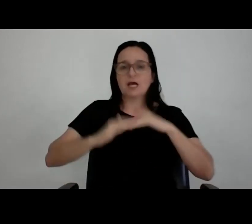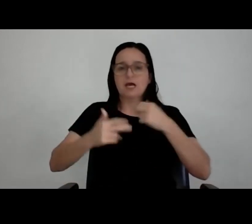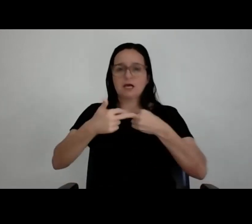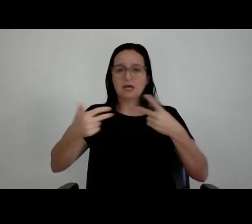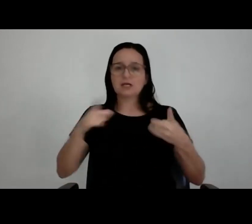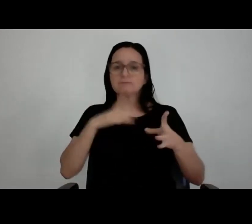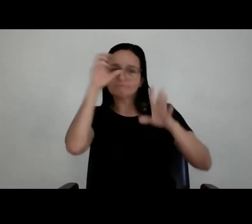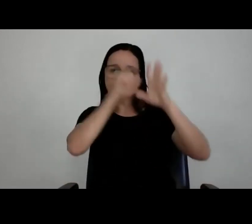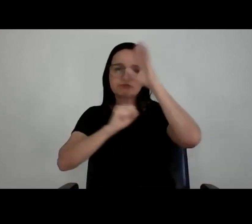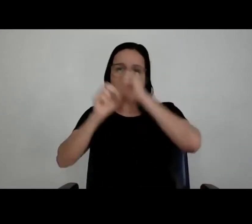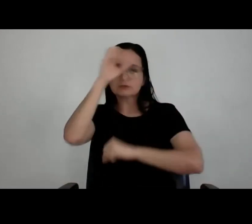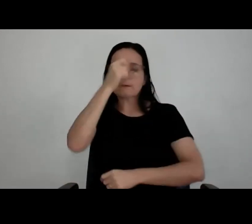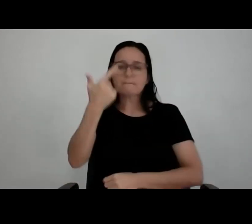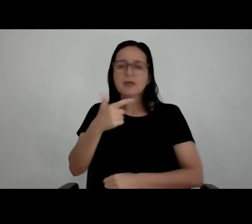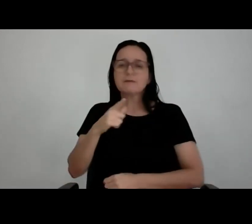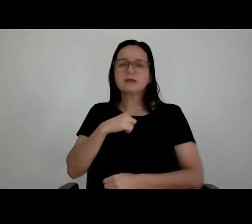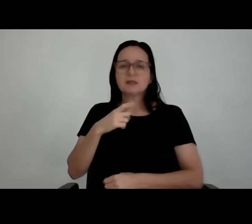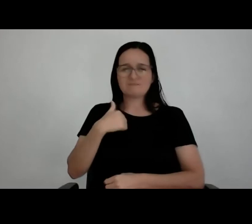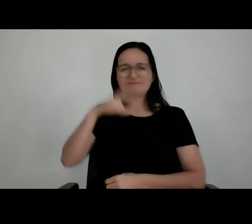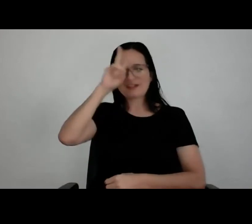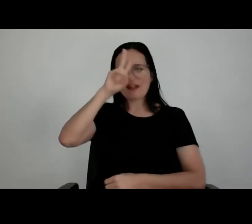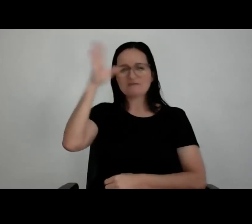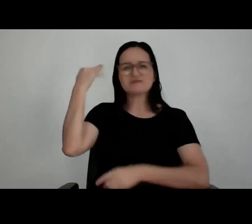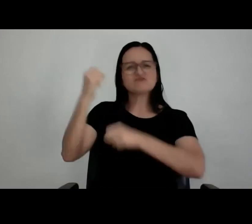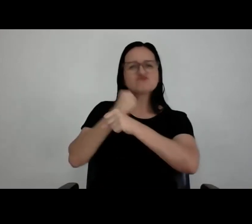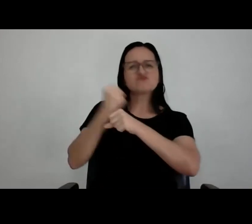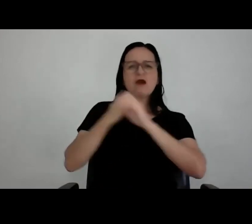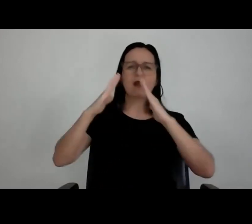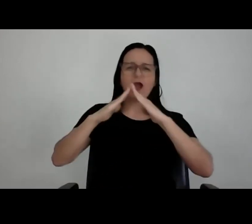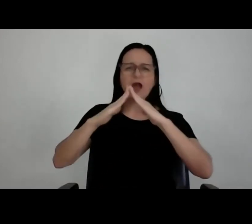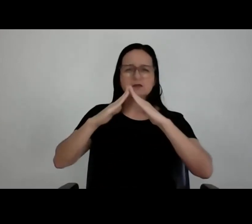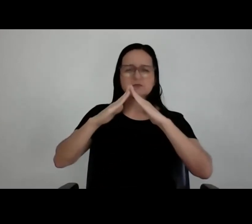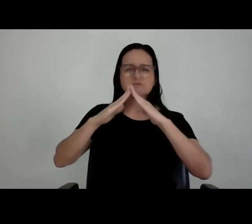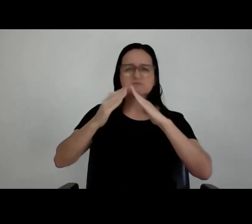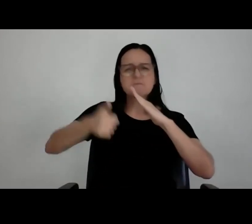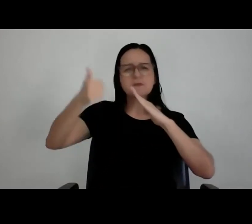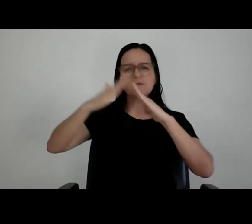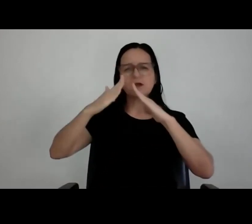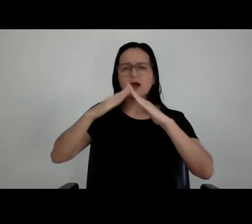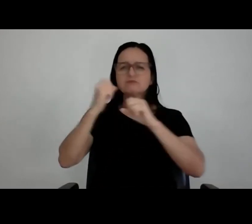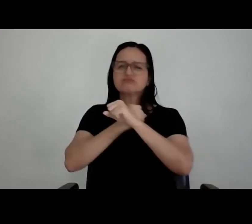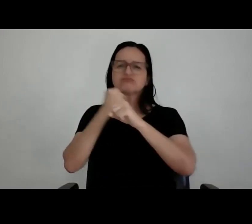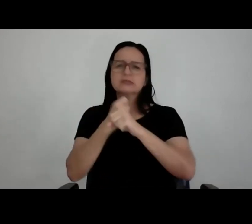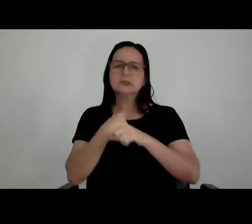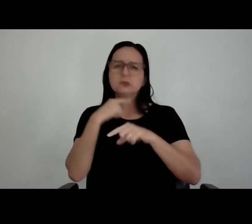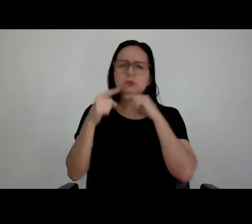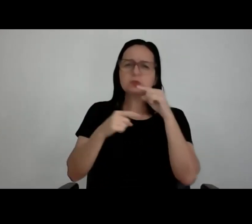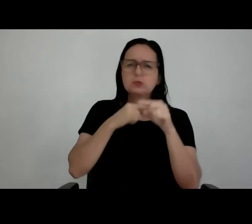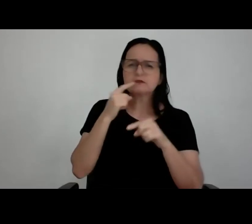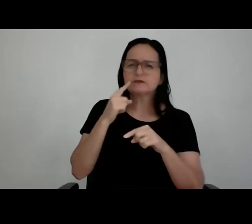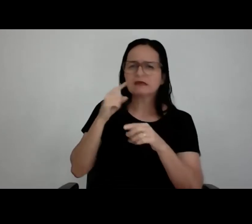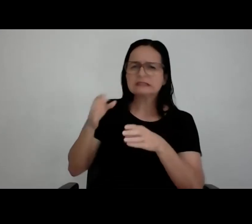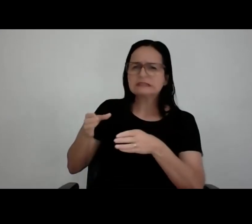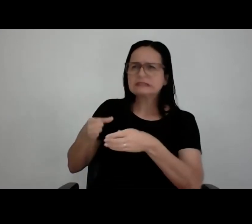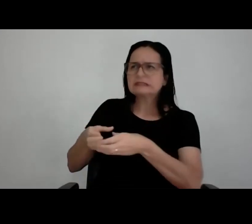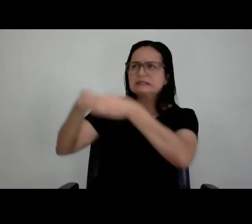Eu lembro que a primeira casa que fiz, logo que me formei, na verdade, tinha dúvida se aquele pilar, aquela viga, aquele